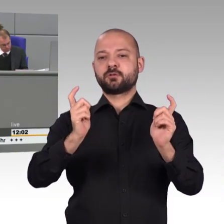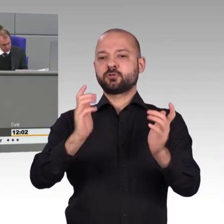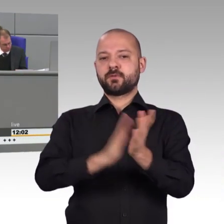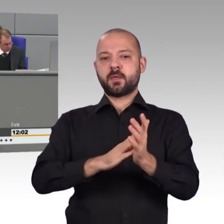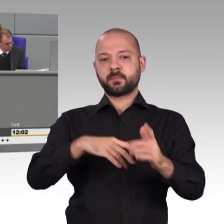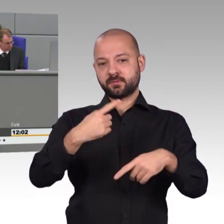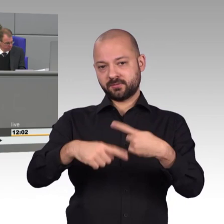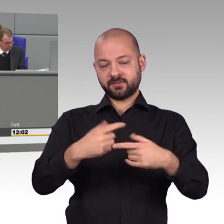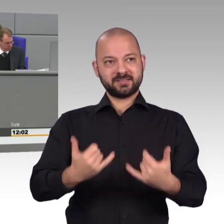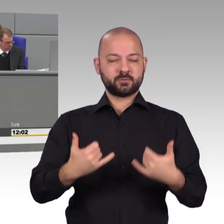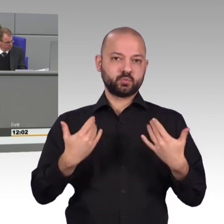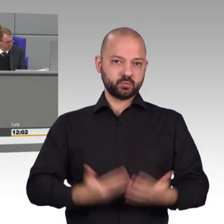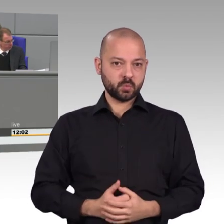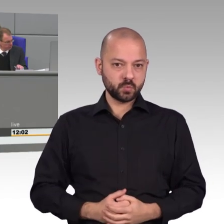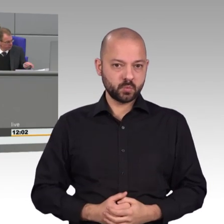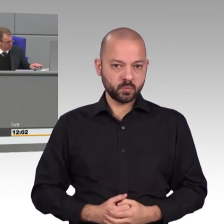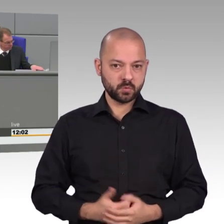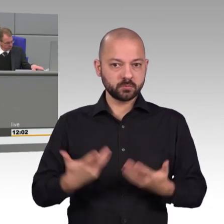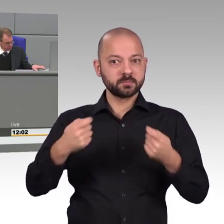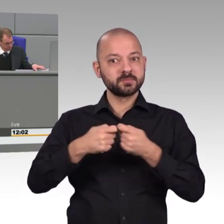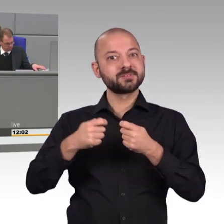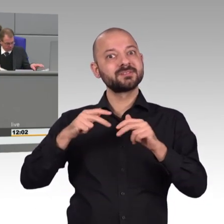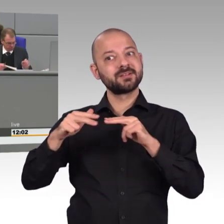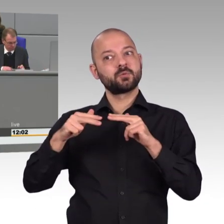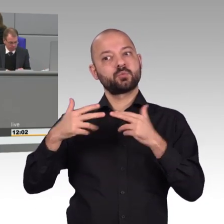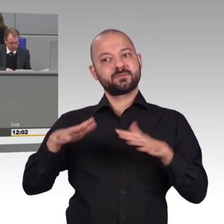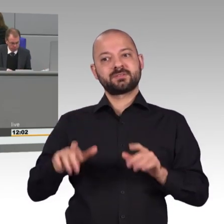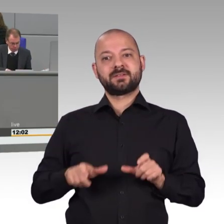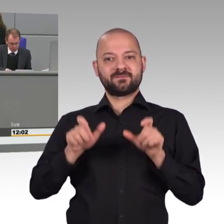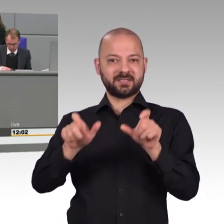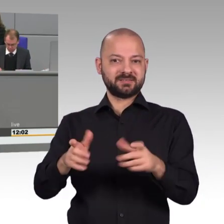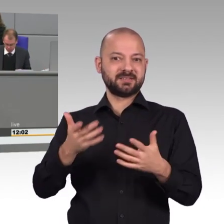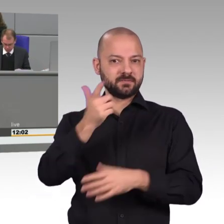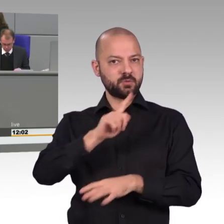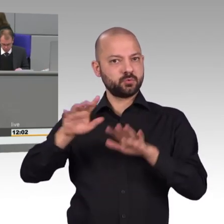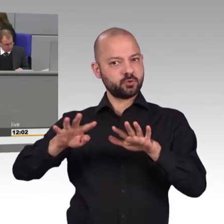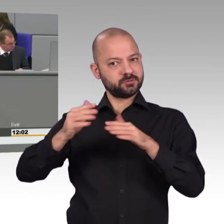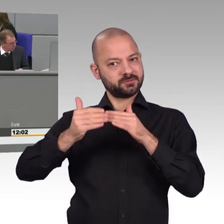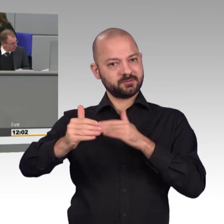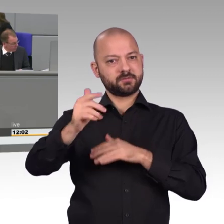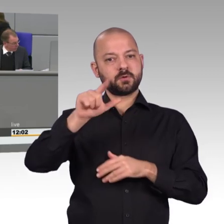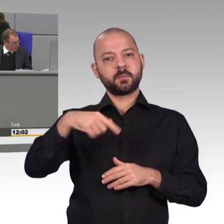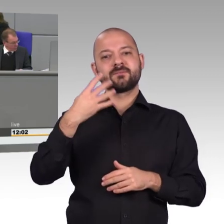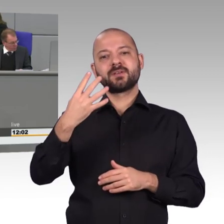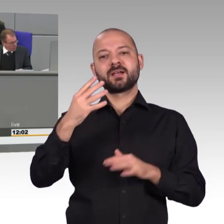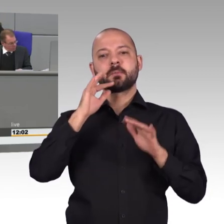Verehrte Kolleginnen und Kollegen, der vorliegende Antrag befasst sich mit dem wichtigen Aspekt der Datenverschlüsselung. Und er hat durchaus